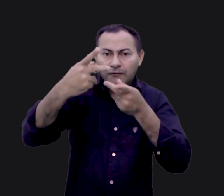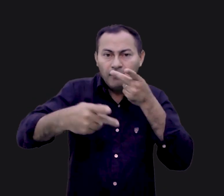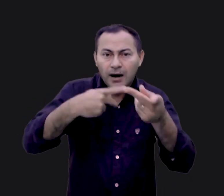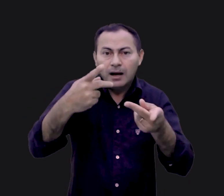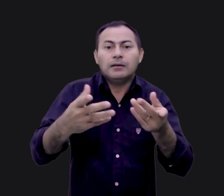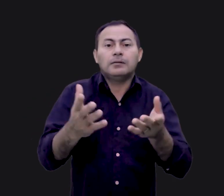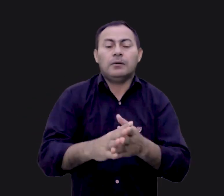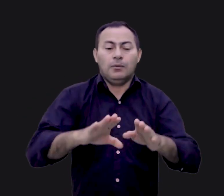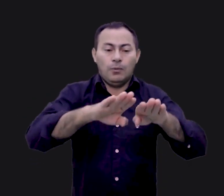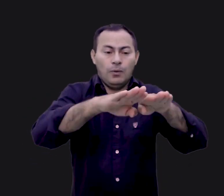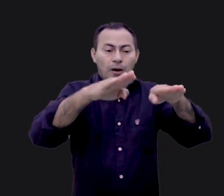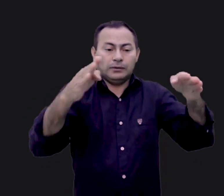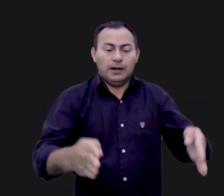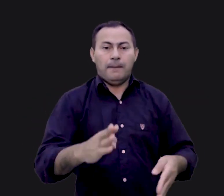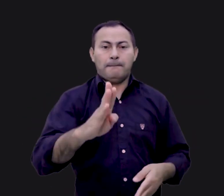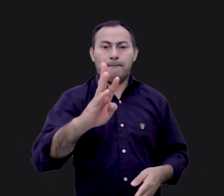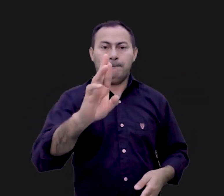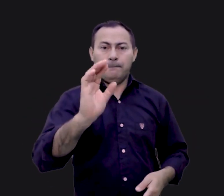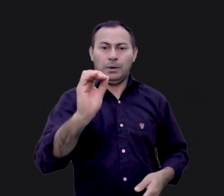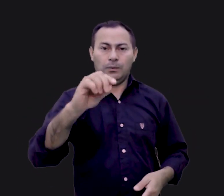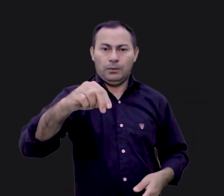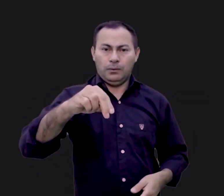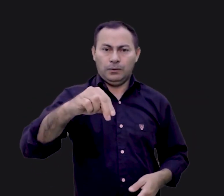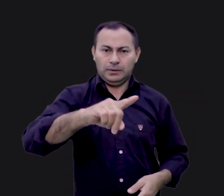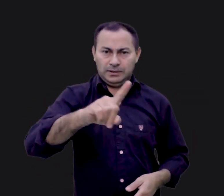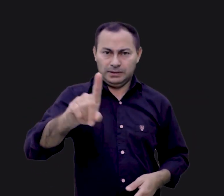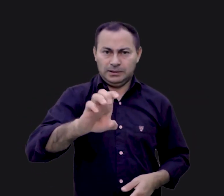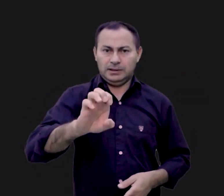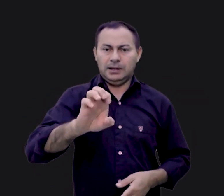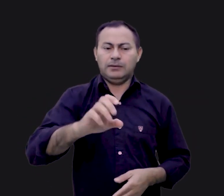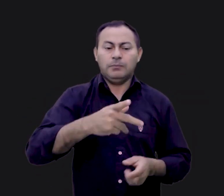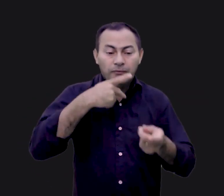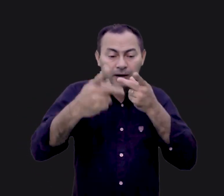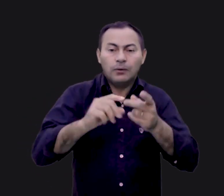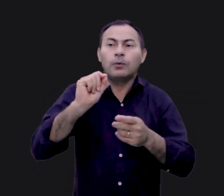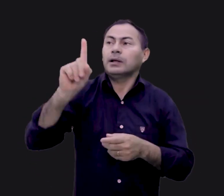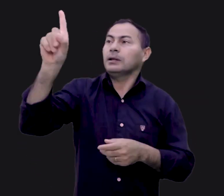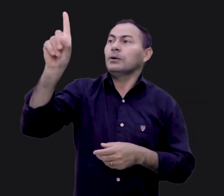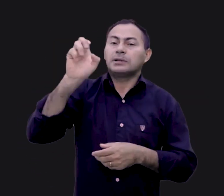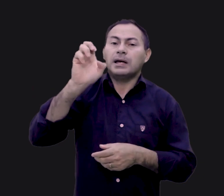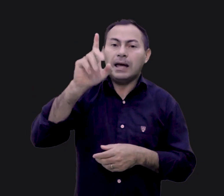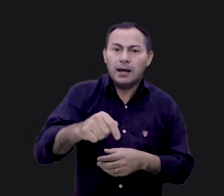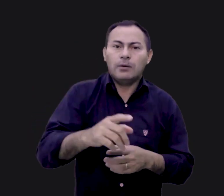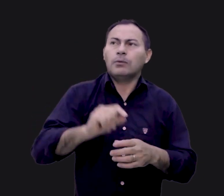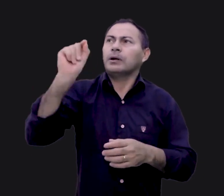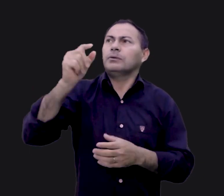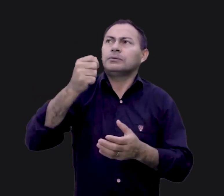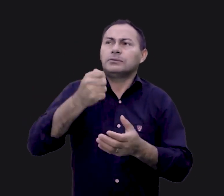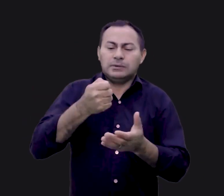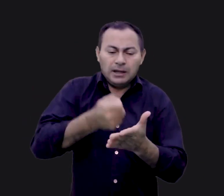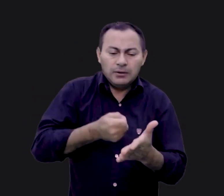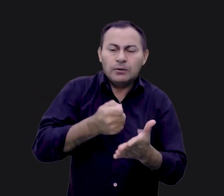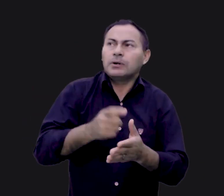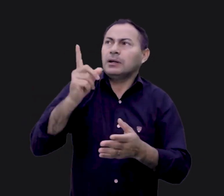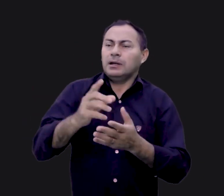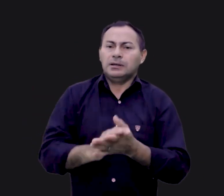sobre isso. O altar de bronze nos fala disto. O que Deus é. O que Deus exige. O que Deus condena. O que Deus sabe.